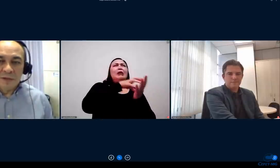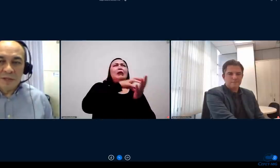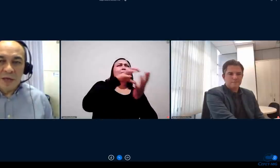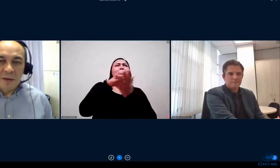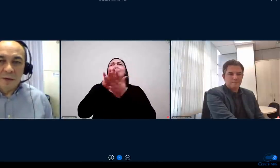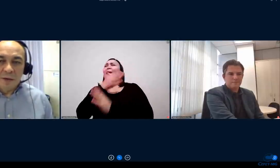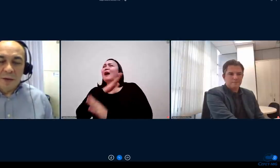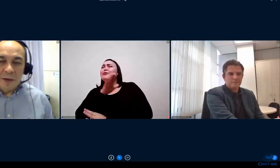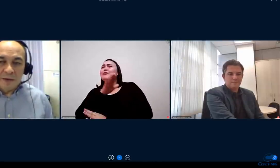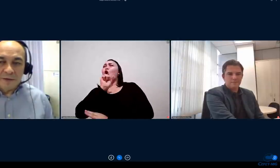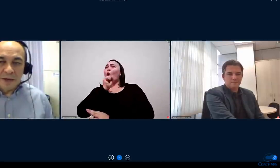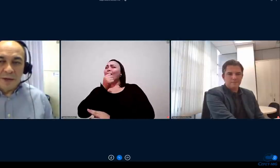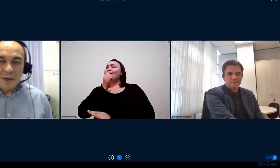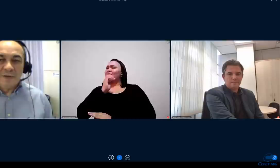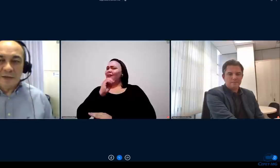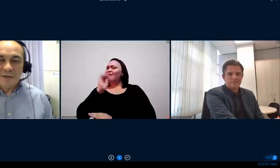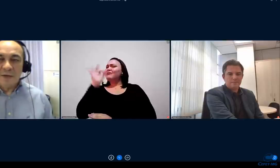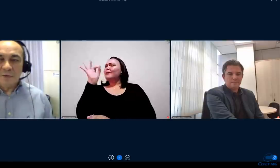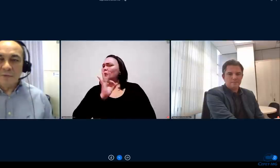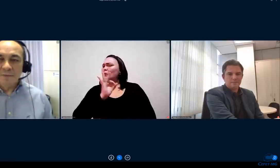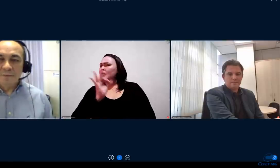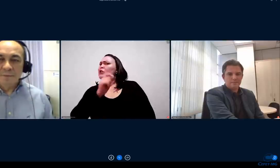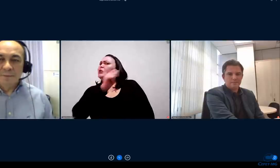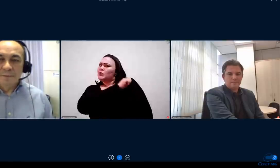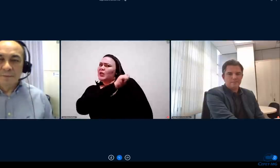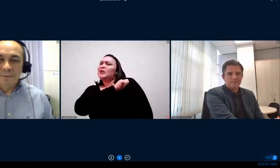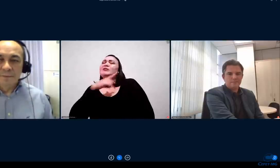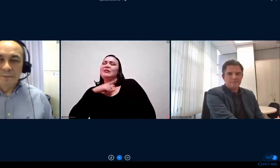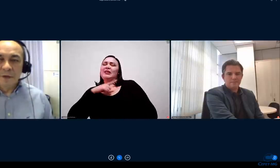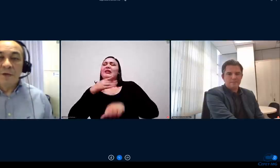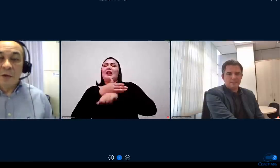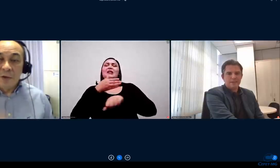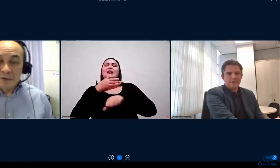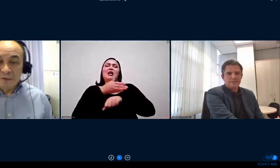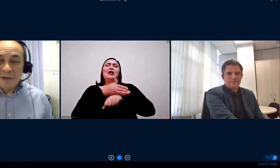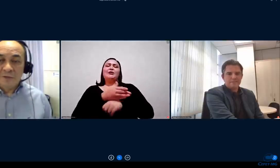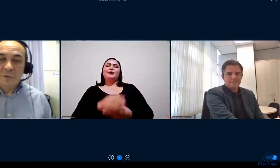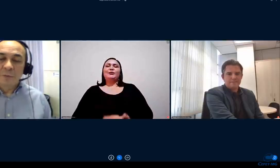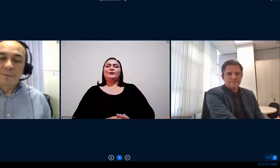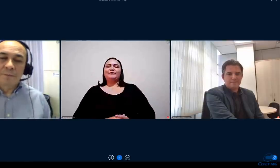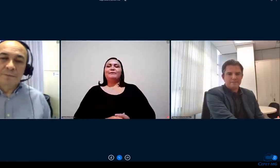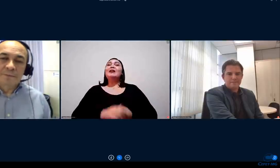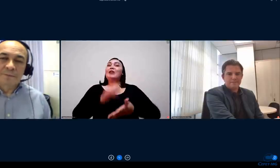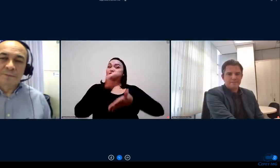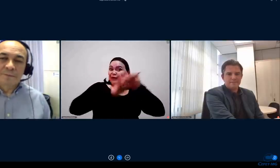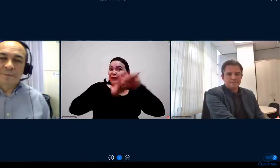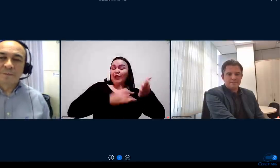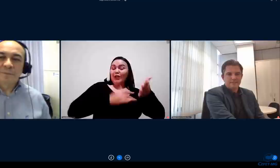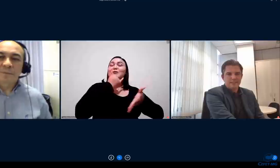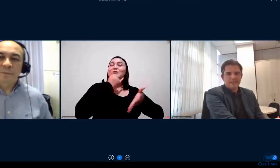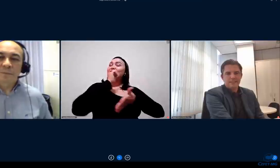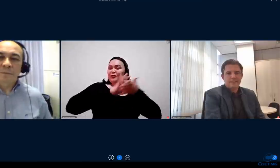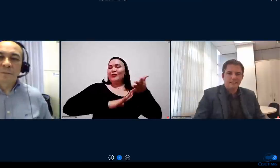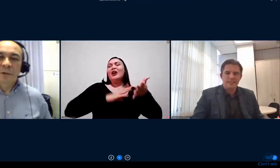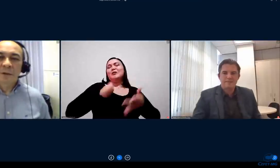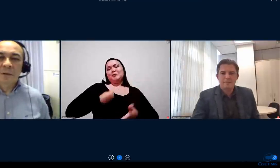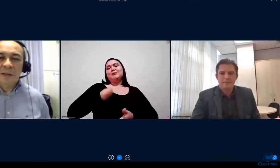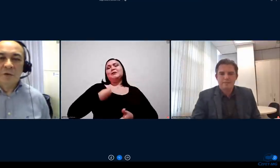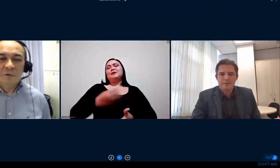alunos eles têm essa esse acesso e estão em atividade desculpa